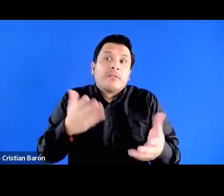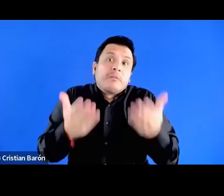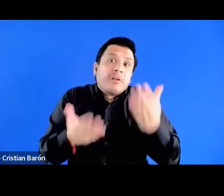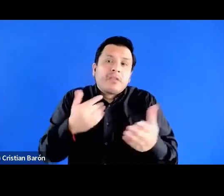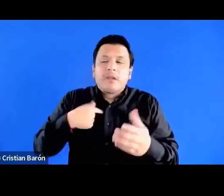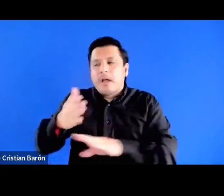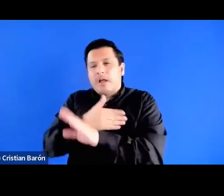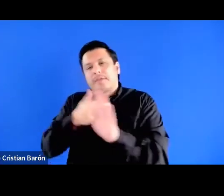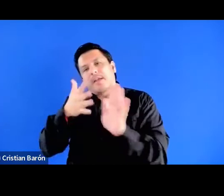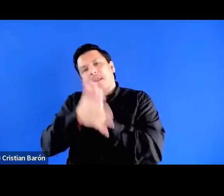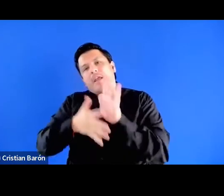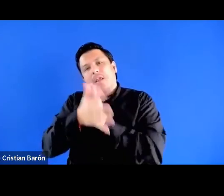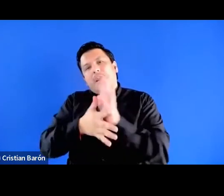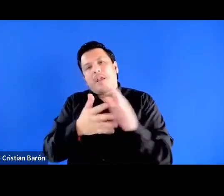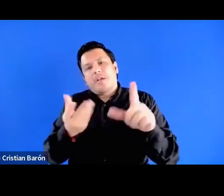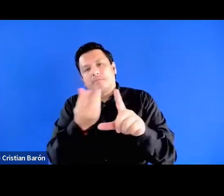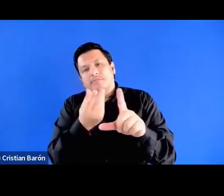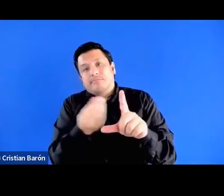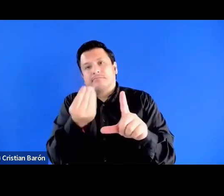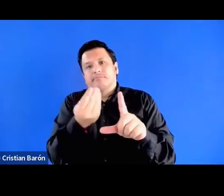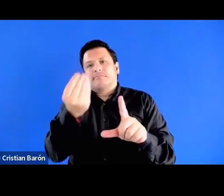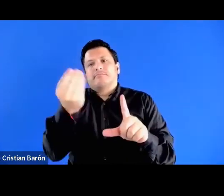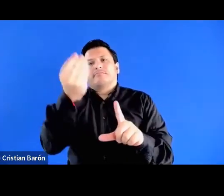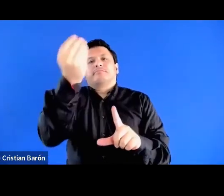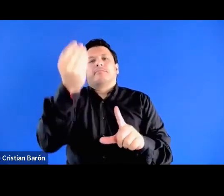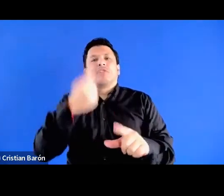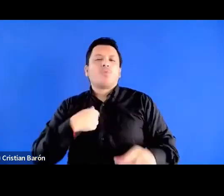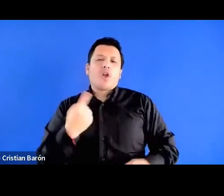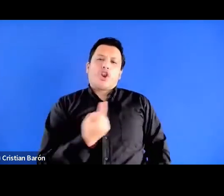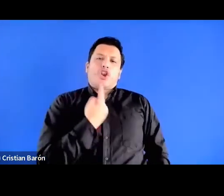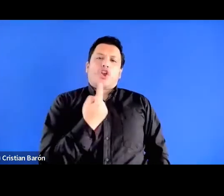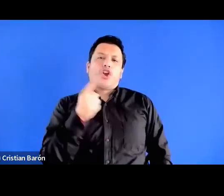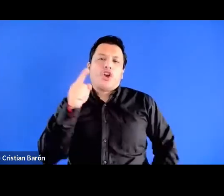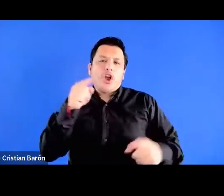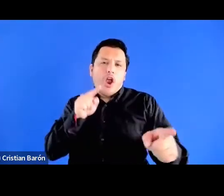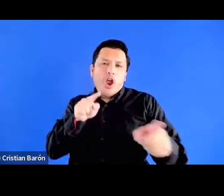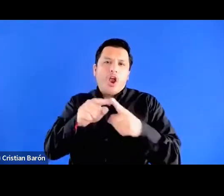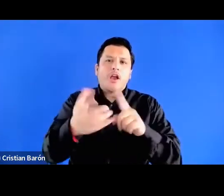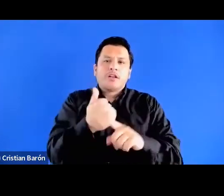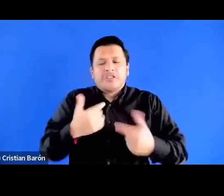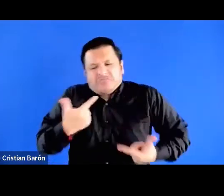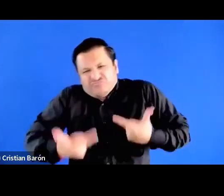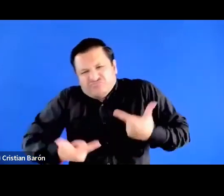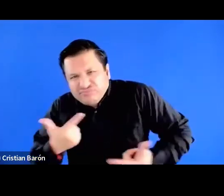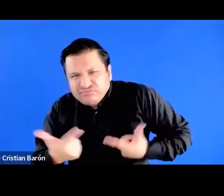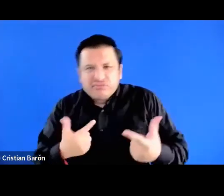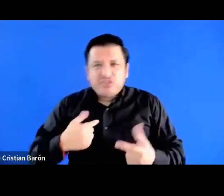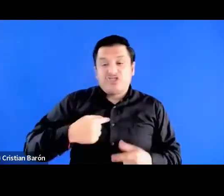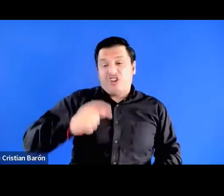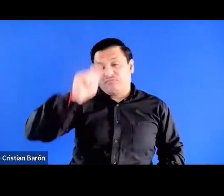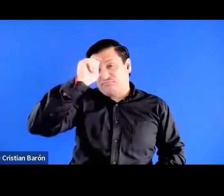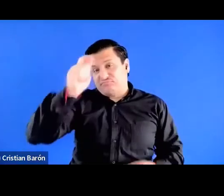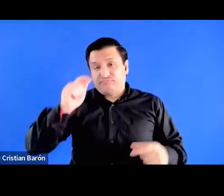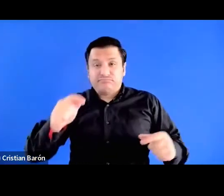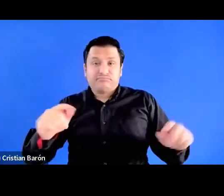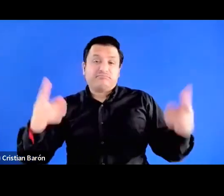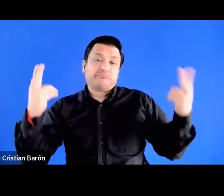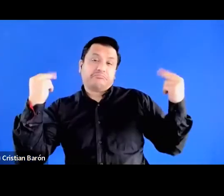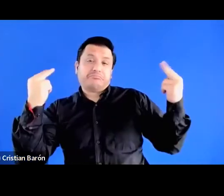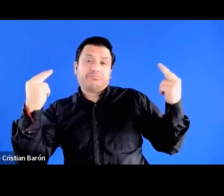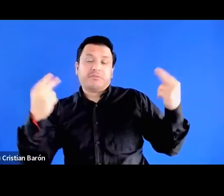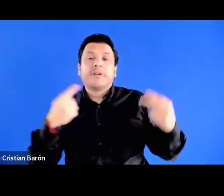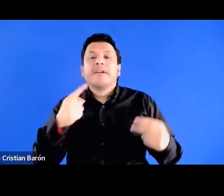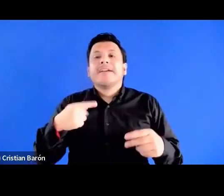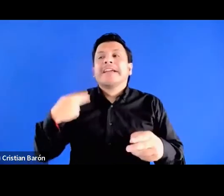del ascenso social como logros individuales, basados en la tenacidad y el mérito propios, y que se dan en contextos